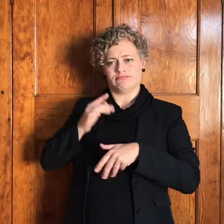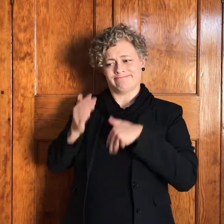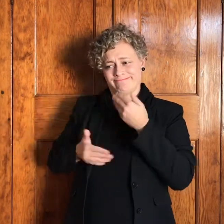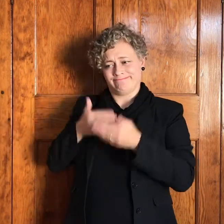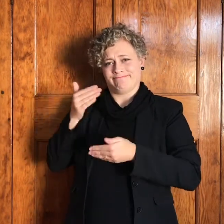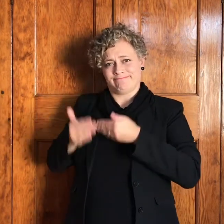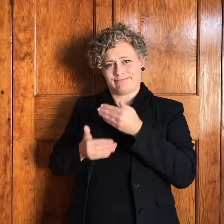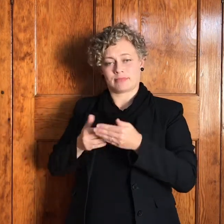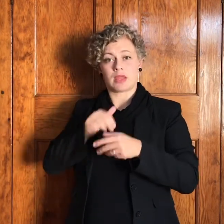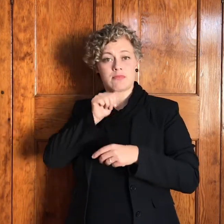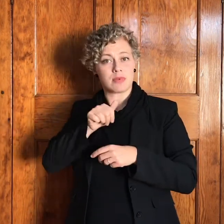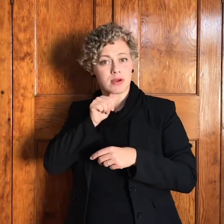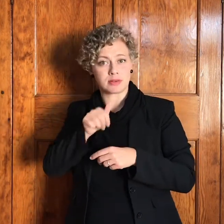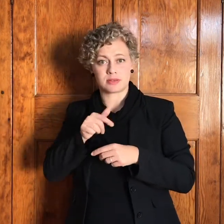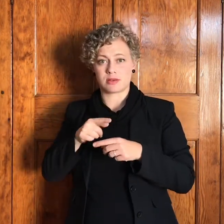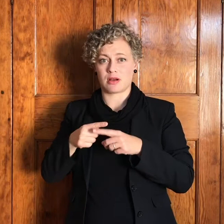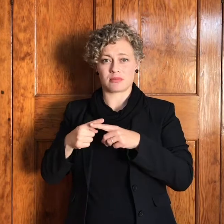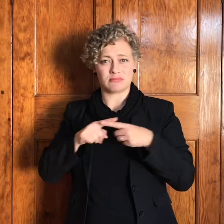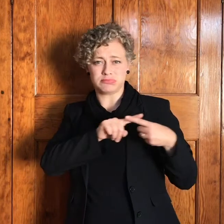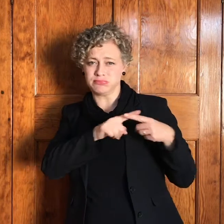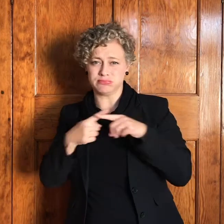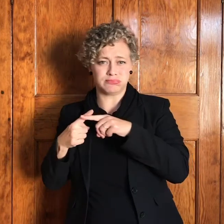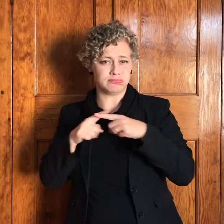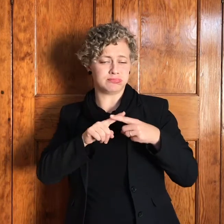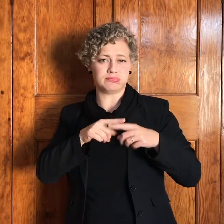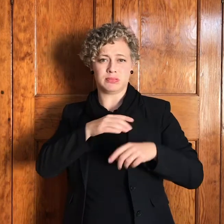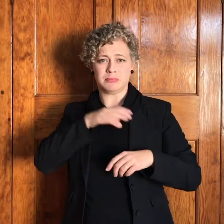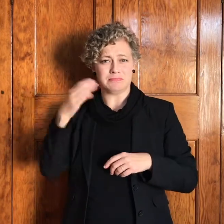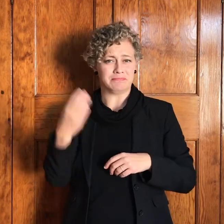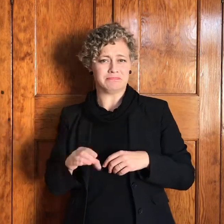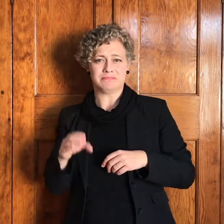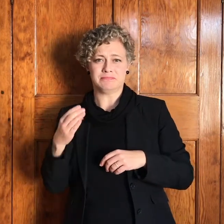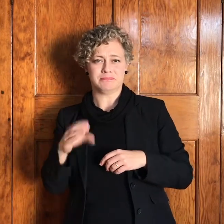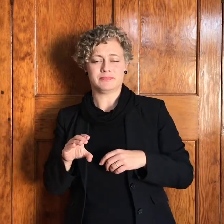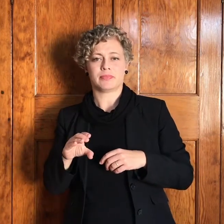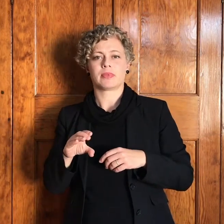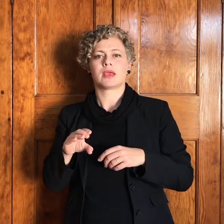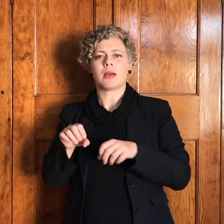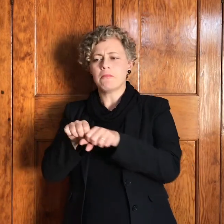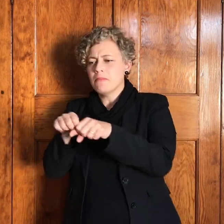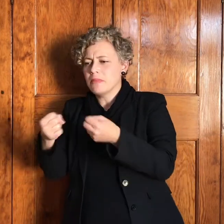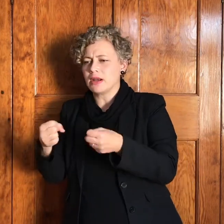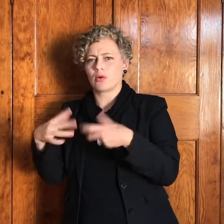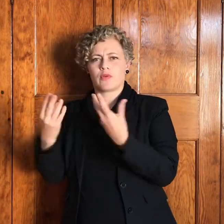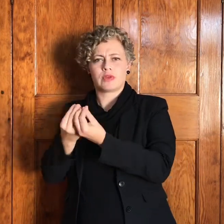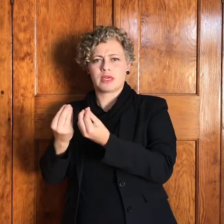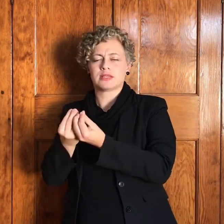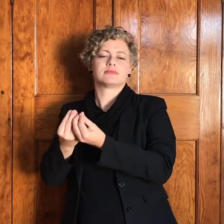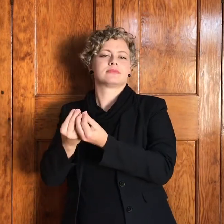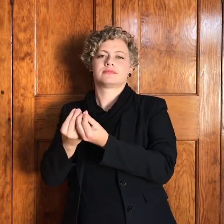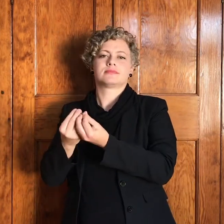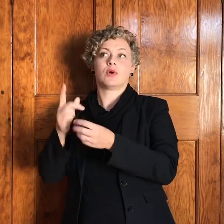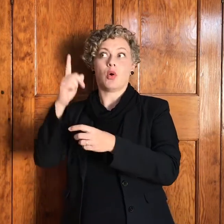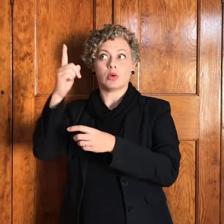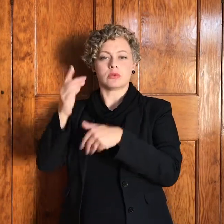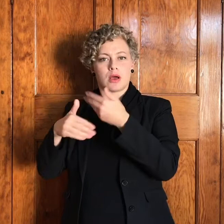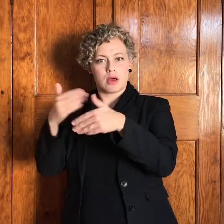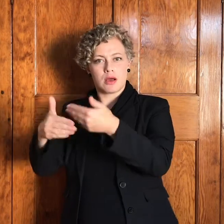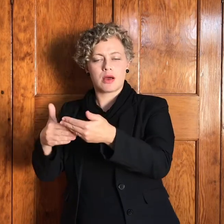verwond dan kom daar ook iets heel daar word iets heel en in die sin loop Jacob